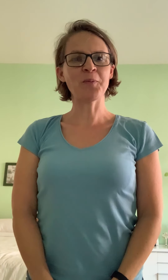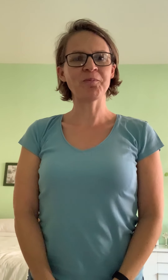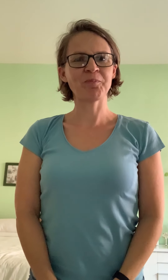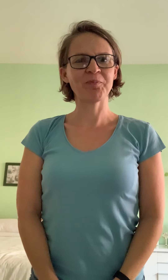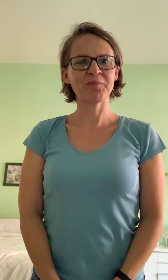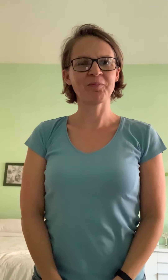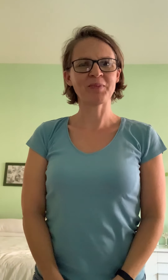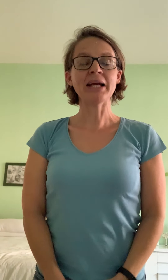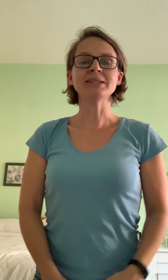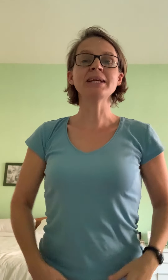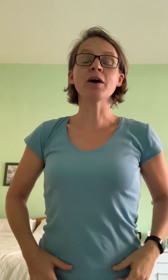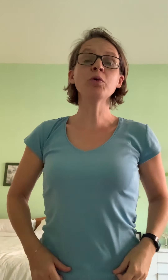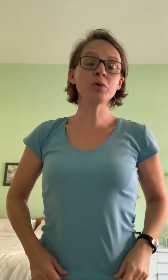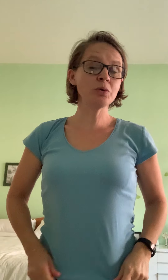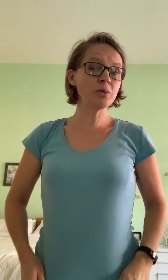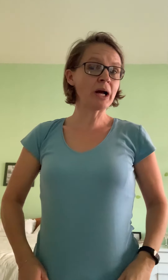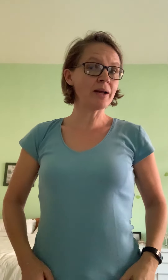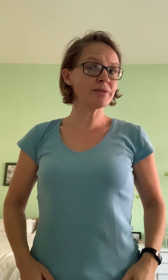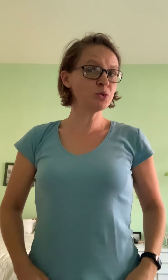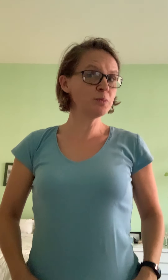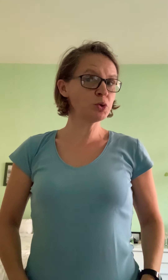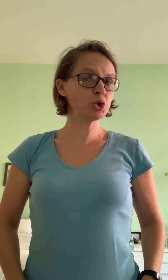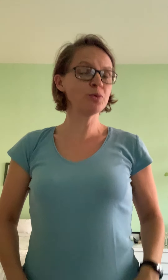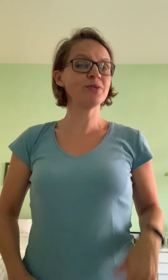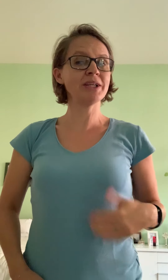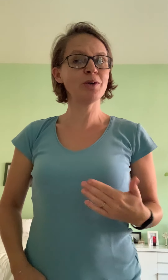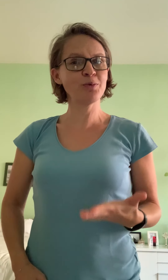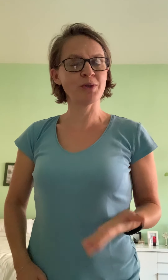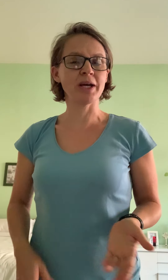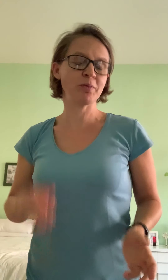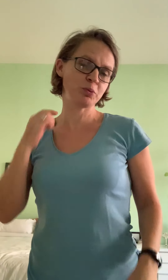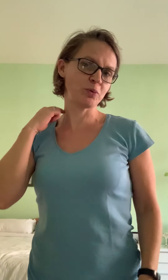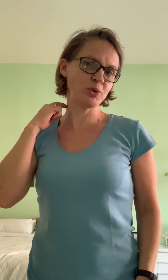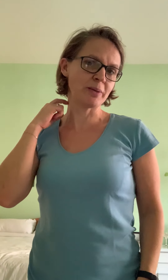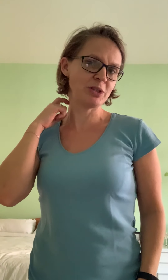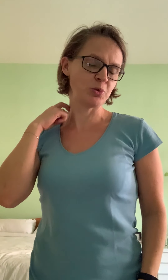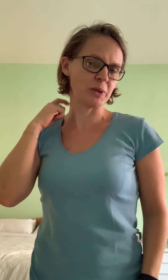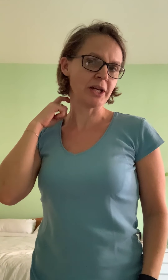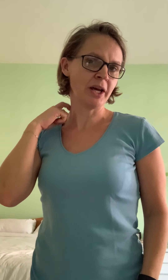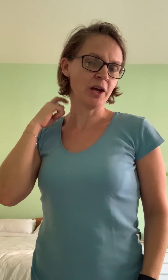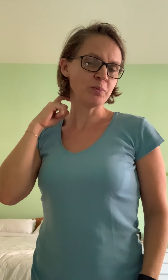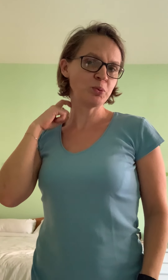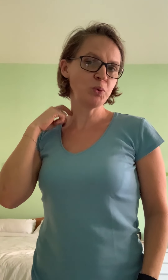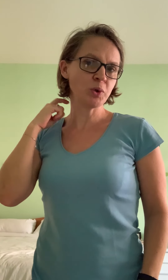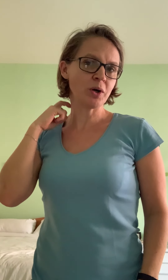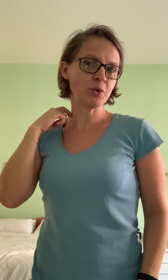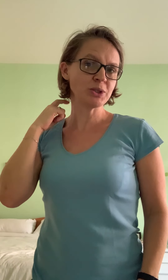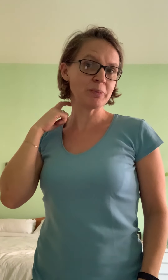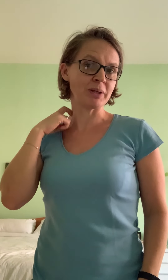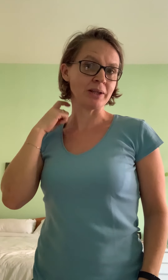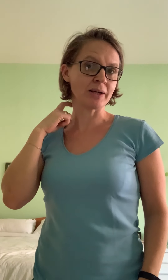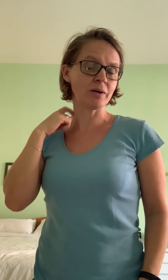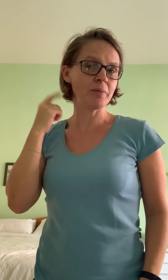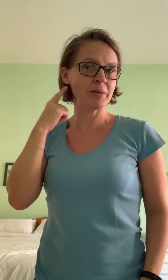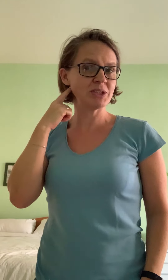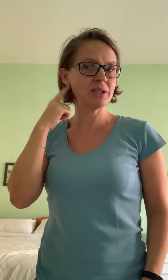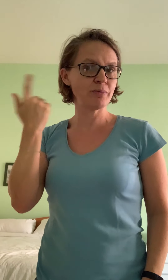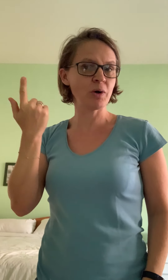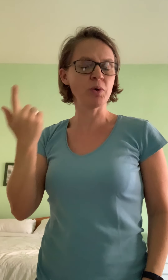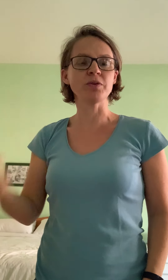Alors ? S'il a un E à la fin du mot, je vais le faire pour vous habituer pour le CP, d'accord ? Même si des fois on ne l